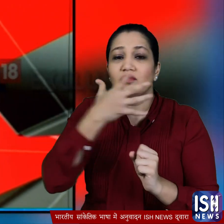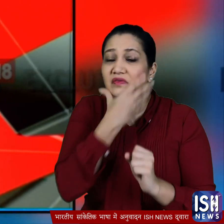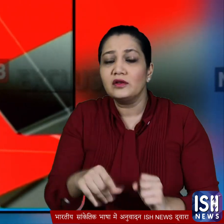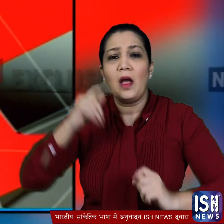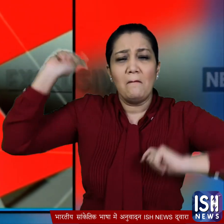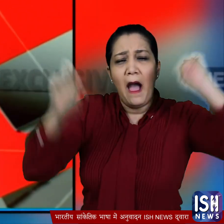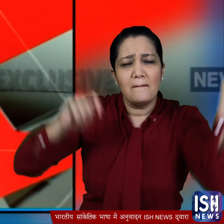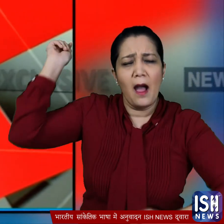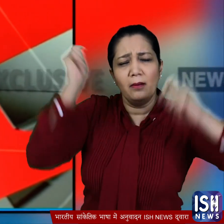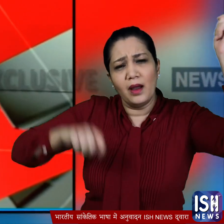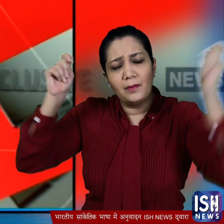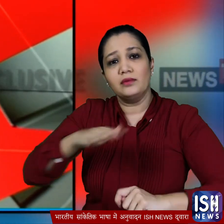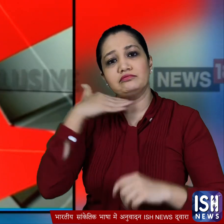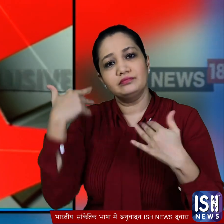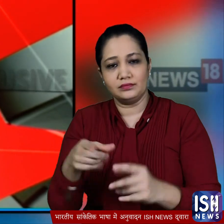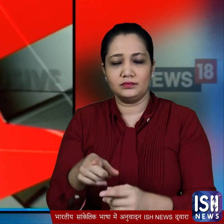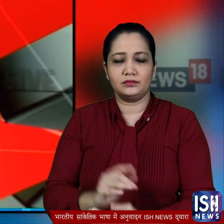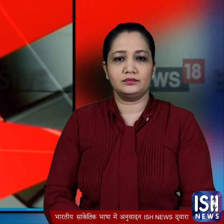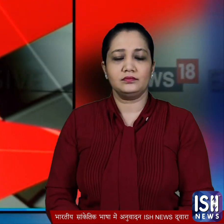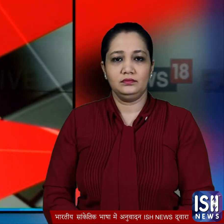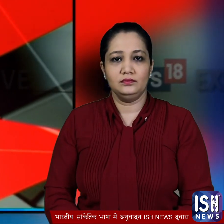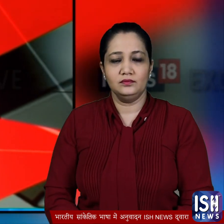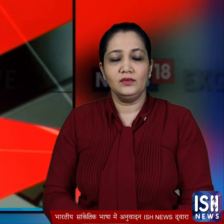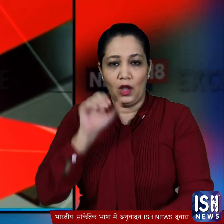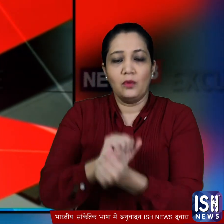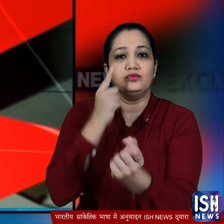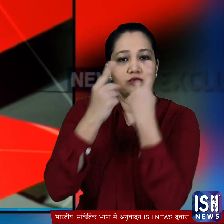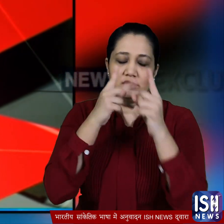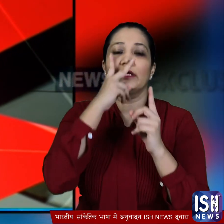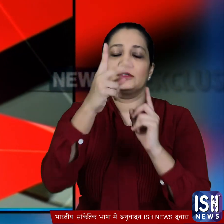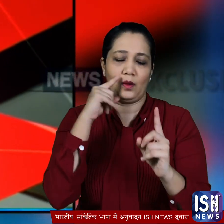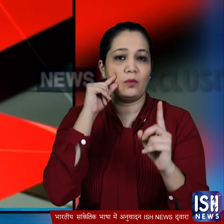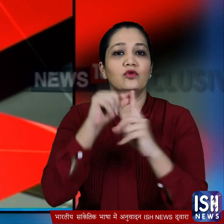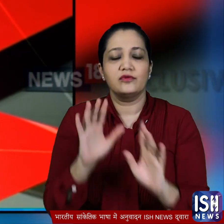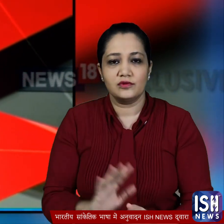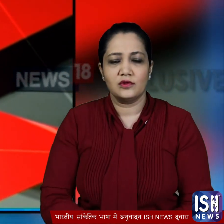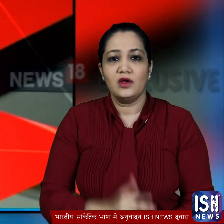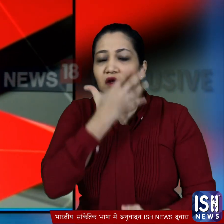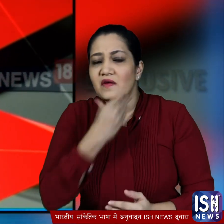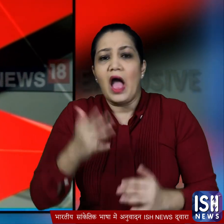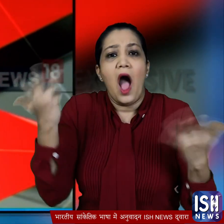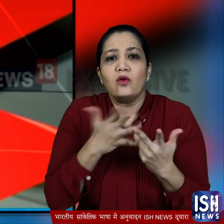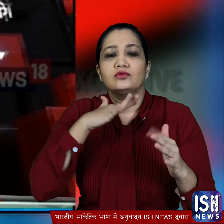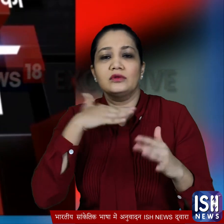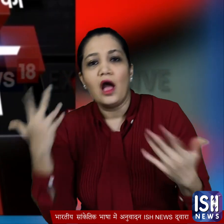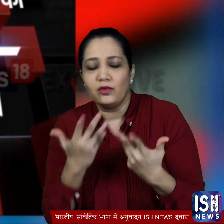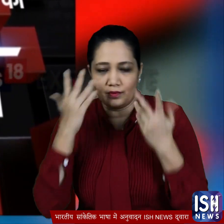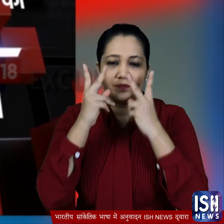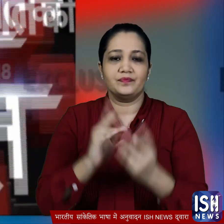कि साधू को पीट पीट कर उनके हत्या की हाला कि यह तो पुलिस जाच के बाद ही पता लगा पाएगी कि साधू की सांसे कैसे था जमू